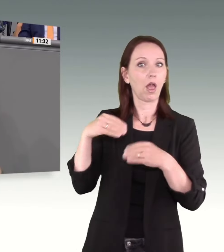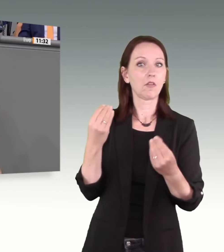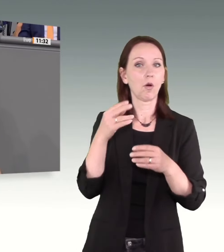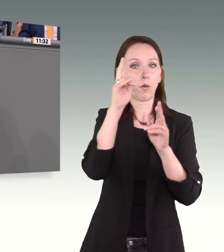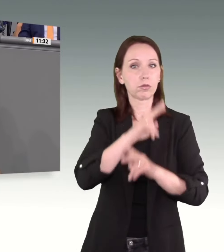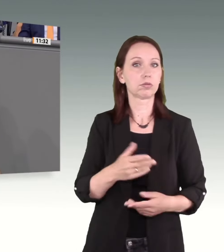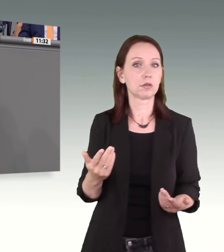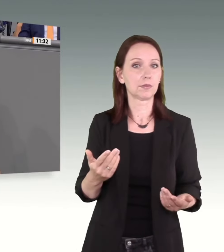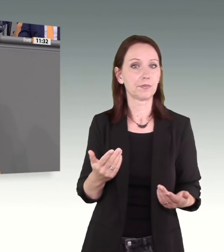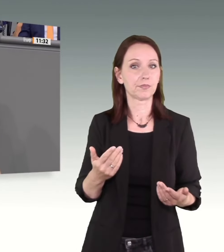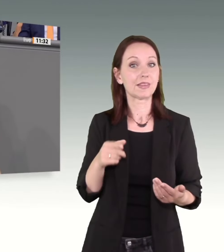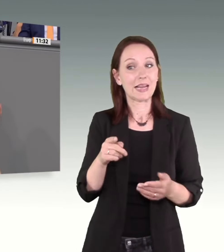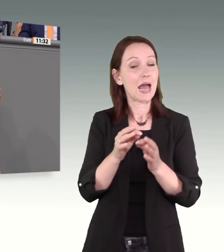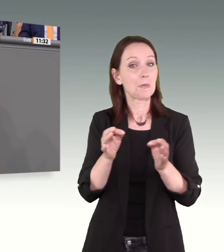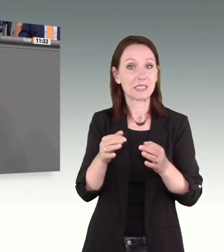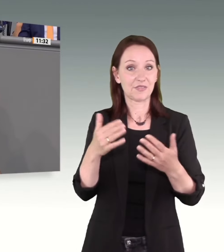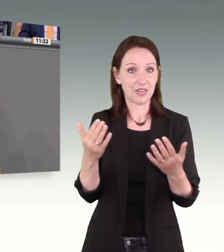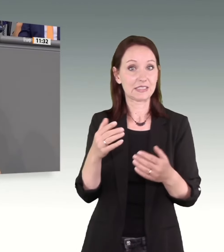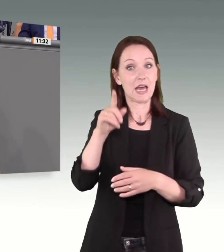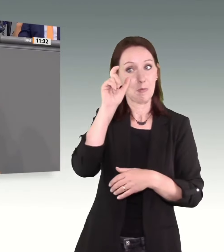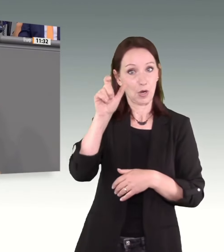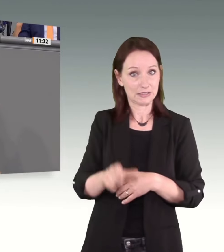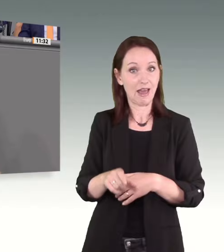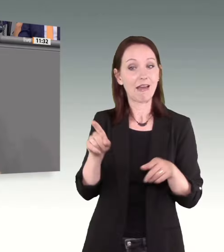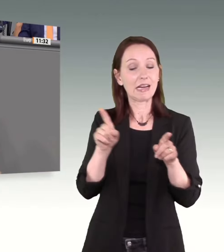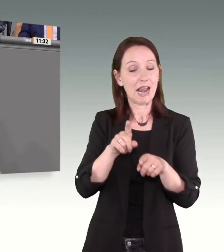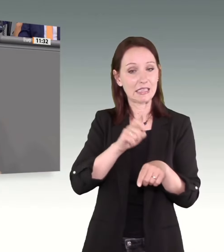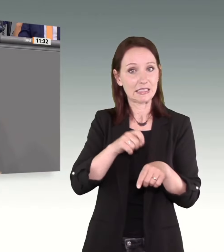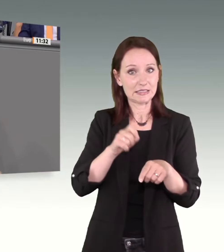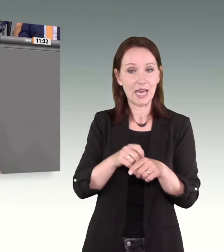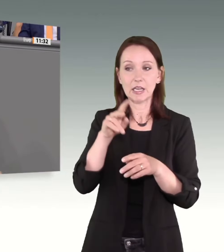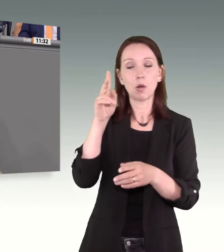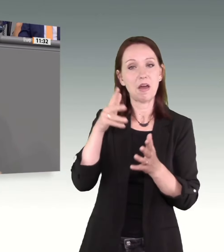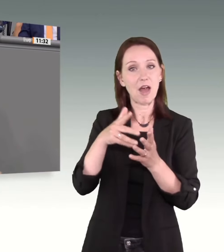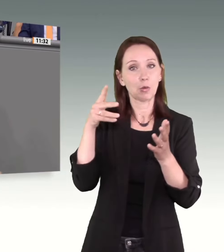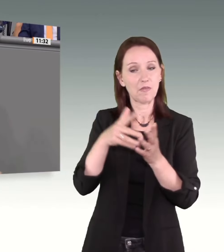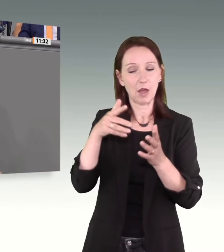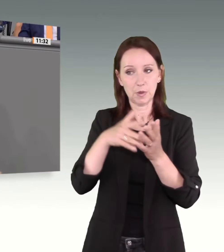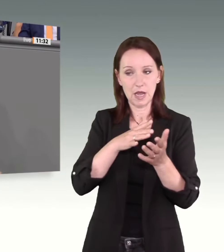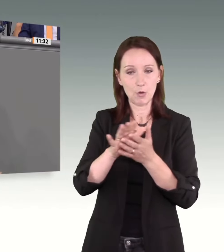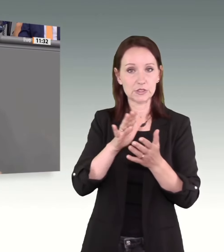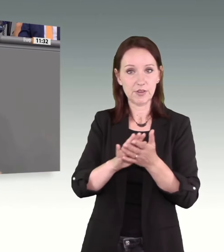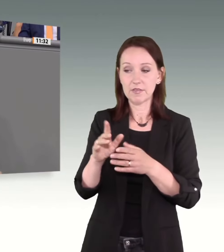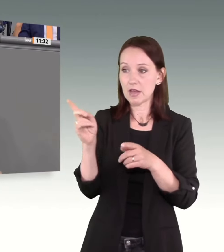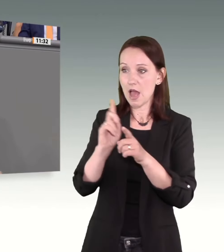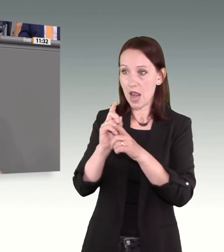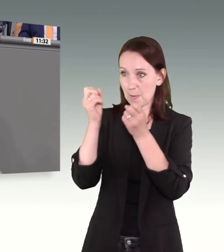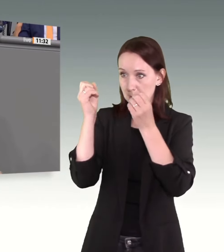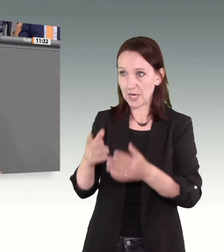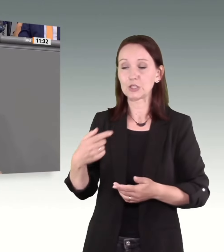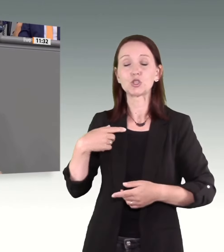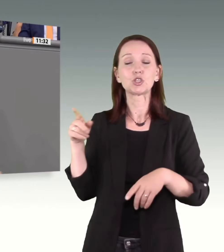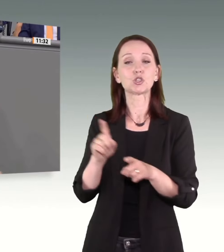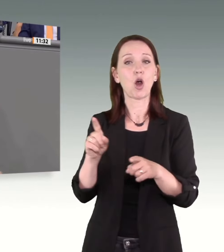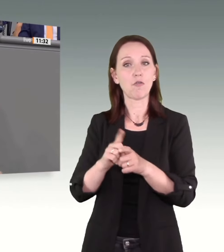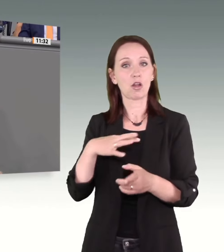nur etwas bringen, wenn die Polizei die Überwachung zeitgleich auswertet und sofort vor Ort eingreifungsbereit wäre.